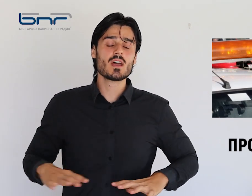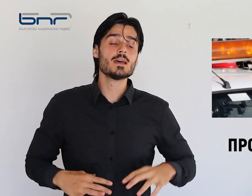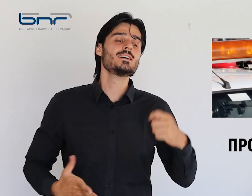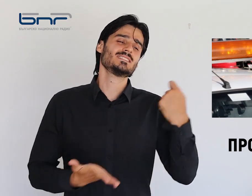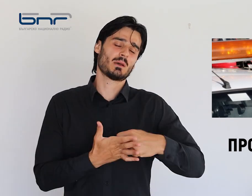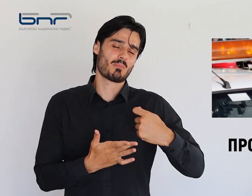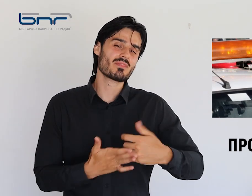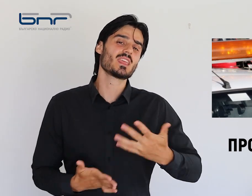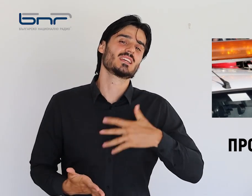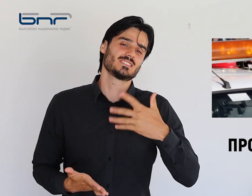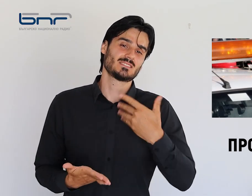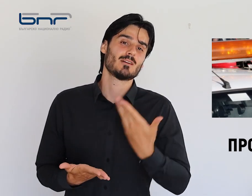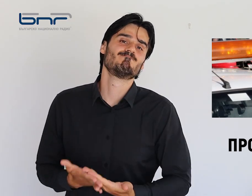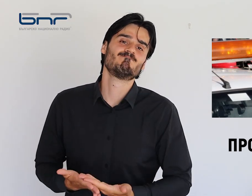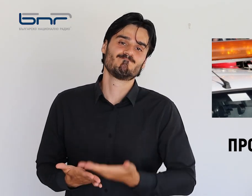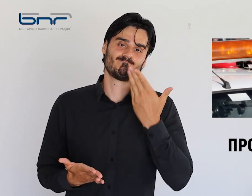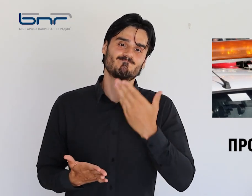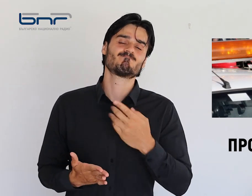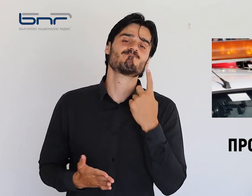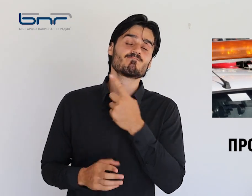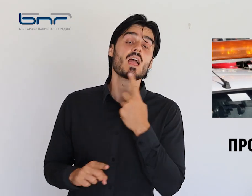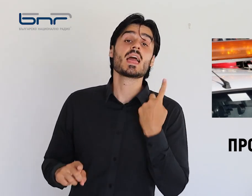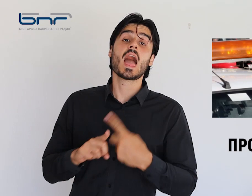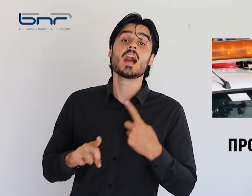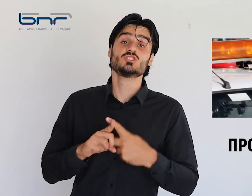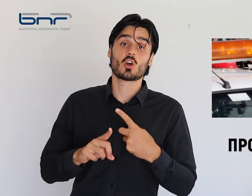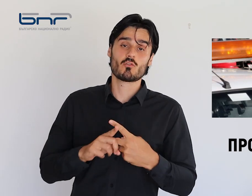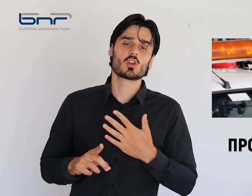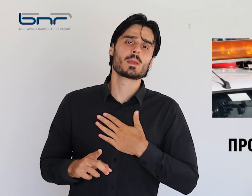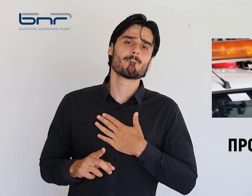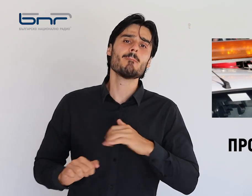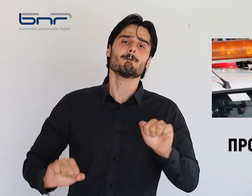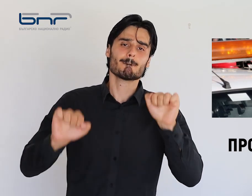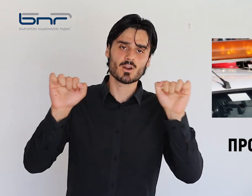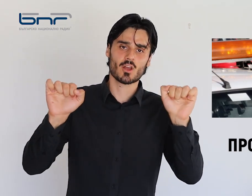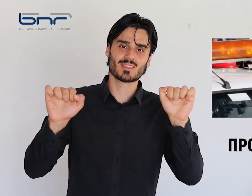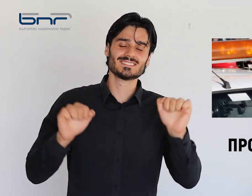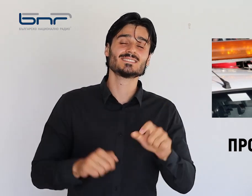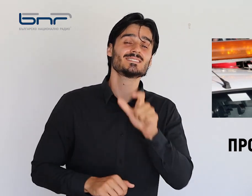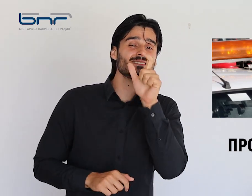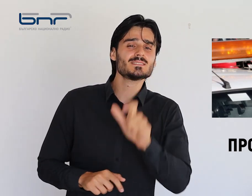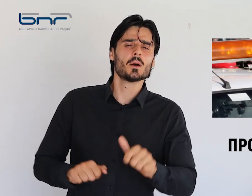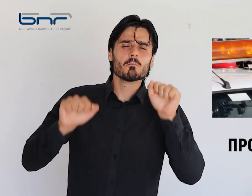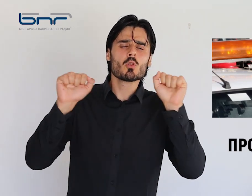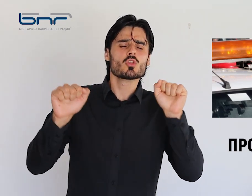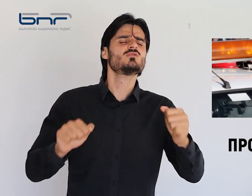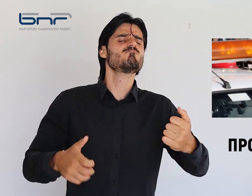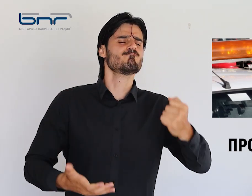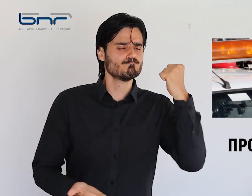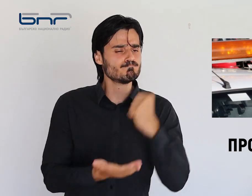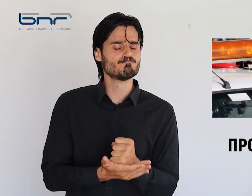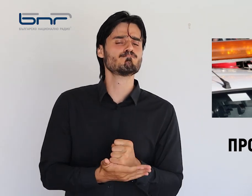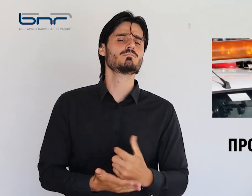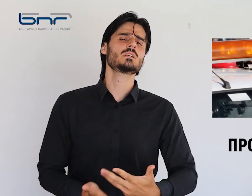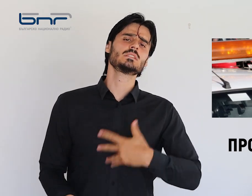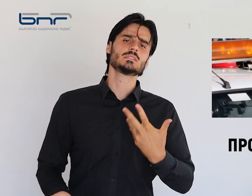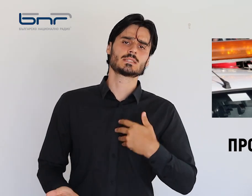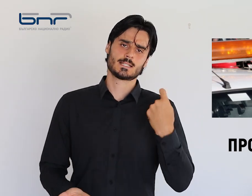заплати. За демонстрацията в Хасково предава кореспондентът ни Дора Атанасова. Протестиращите настояват за увеличение на заплатите,